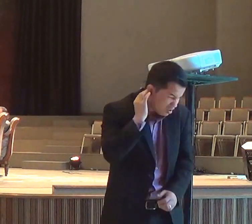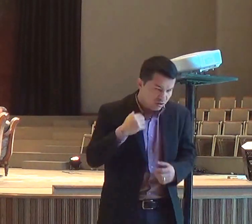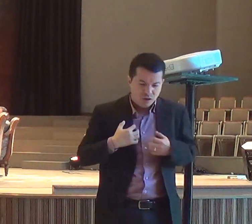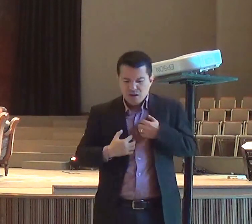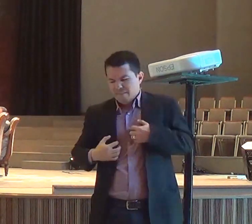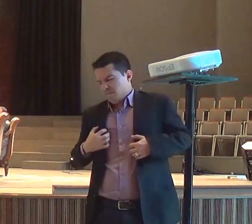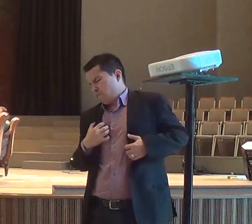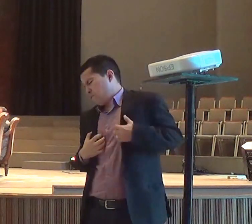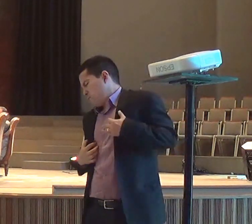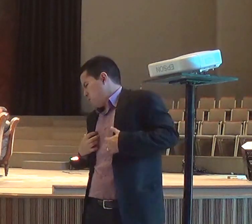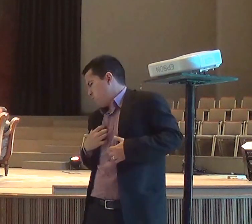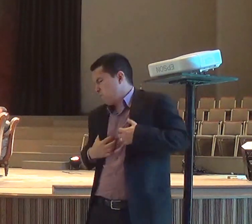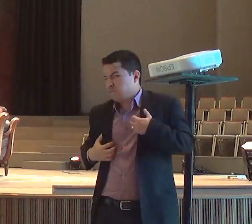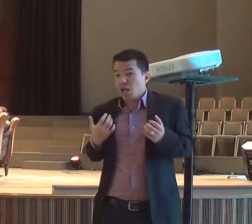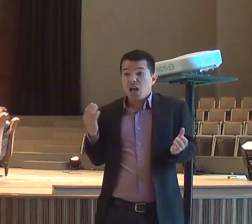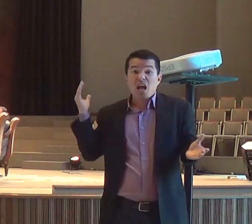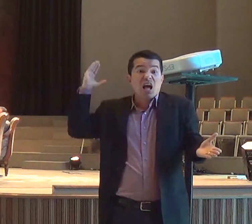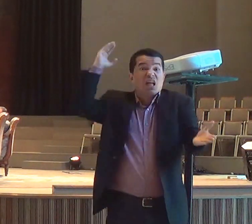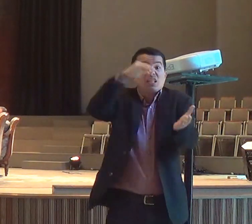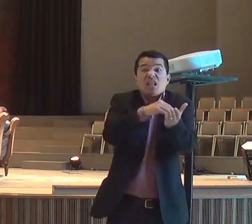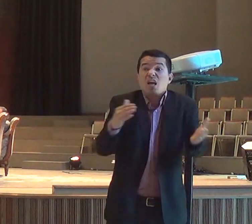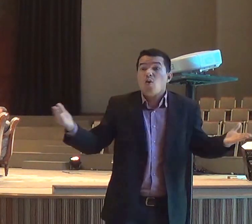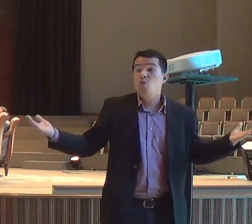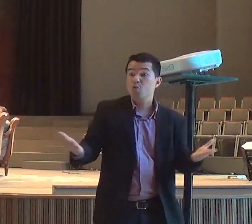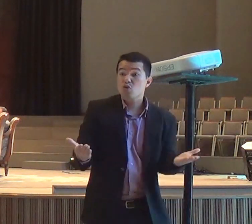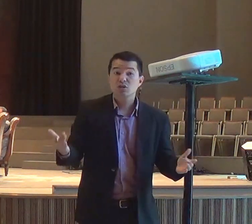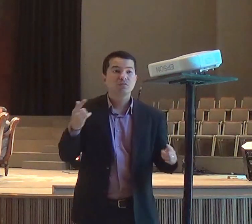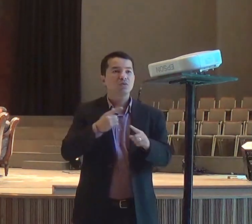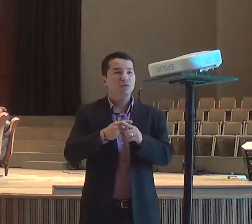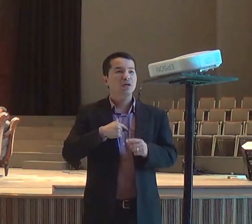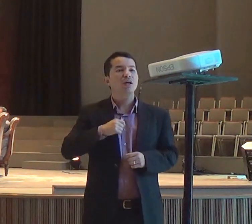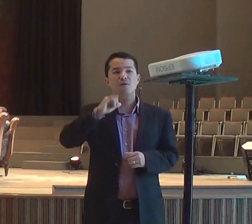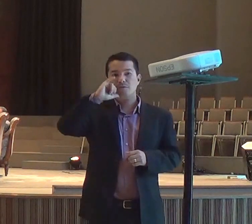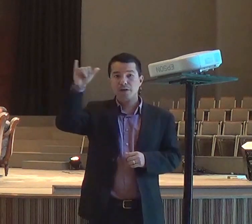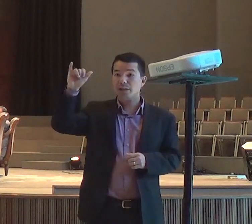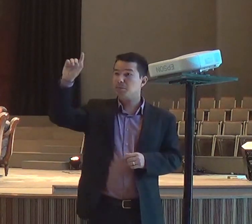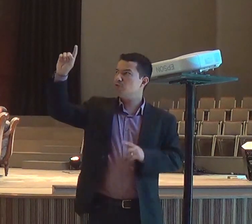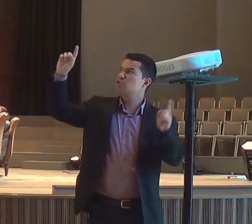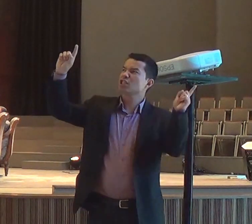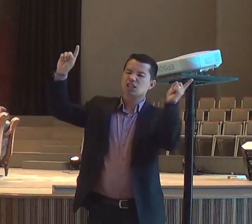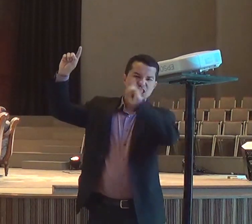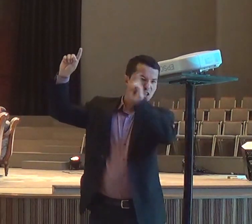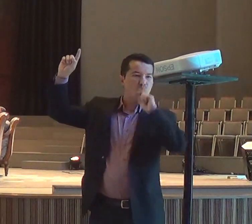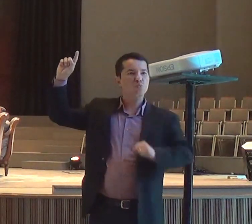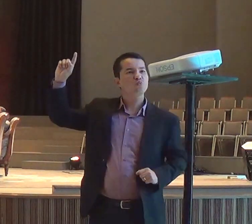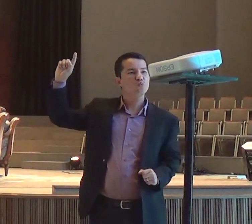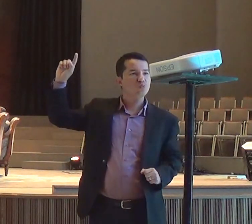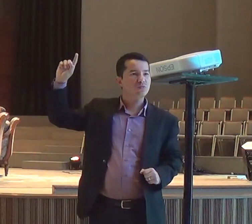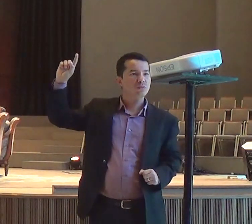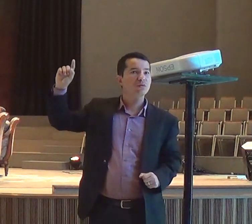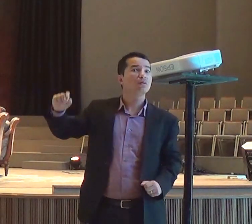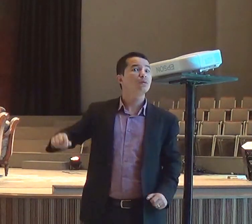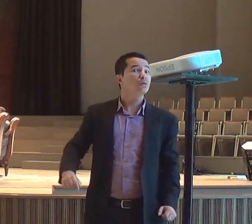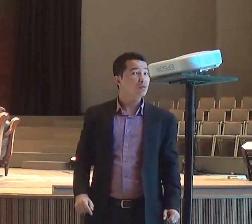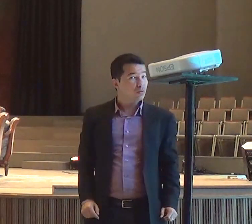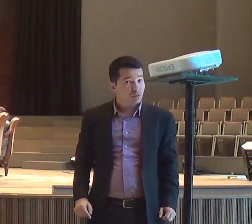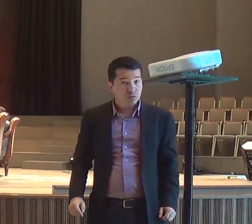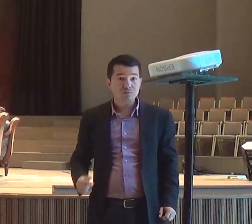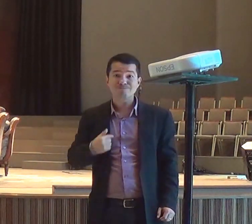as vezes, queridos, a gente não toma, as atitudes, que Deus quer, que a gente tome, não porque Deus, não falou, mas porque a gente, tem